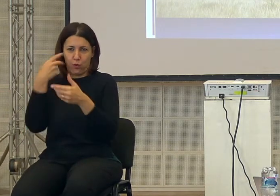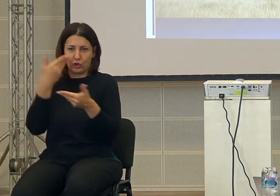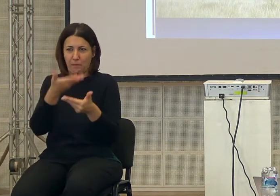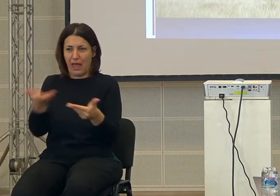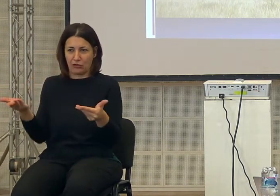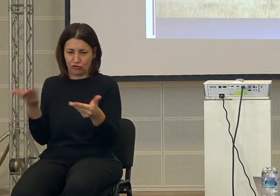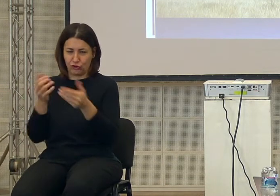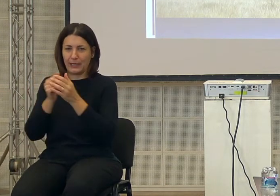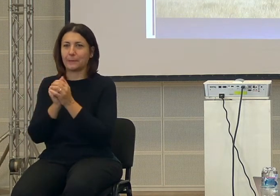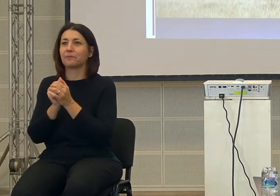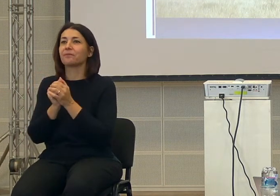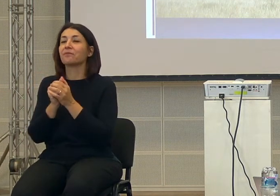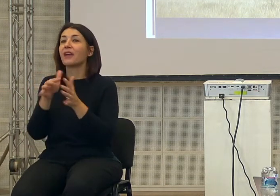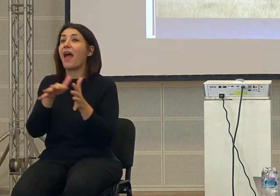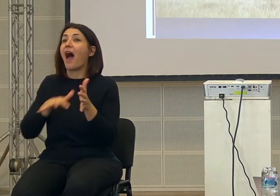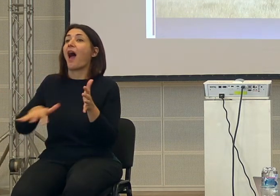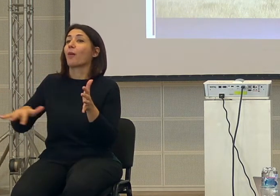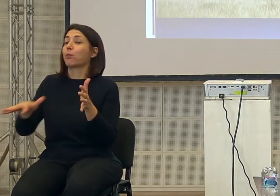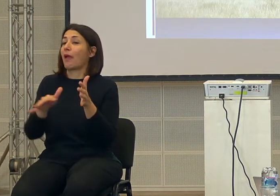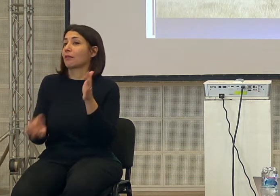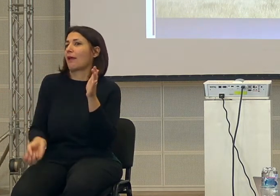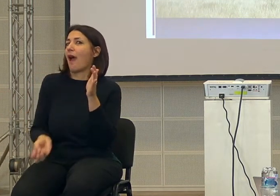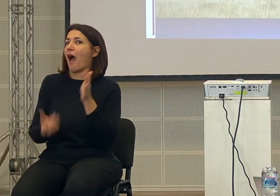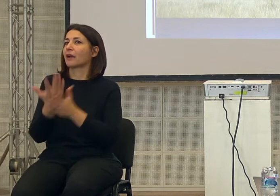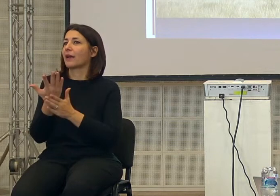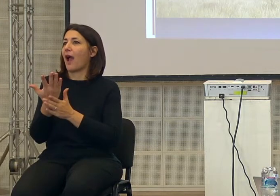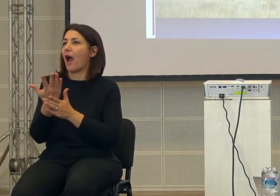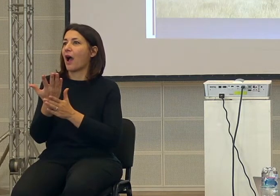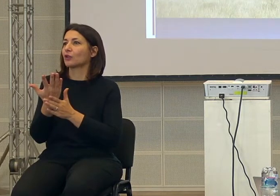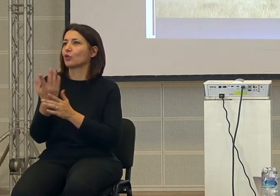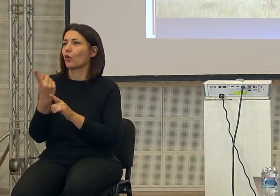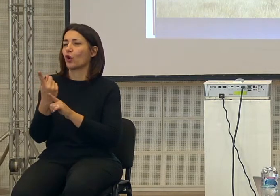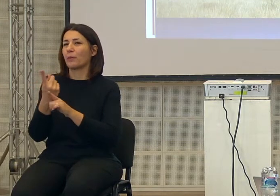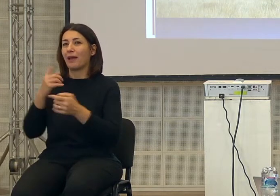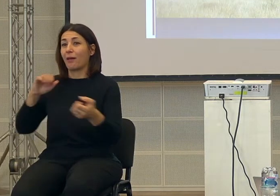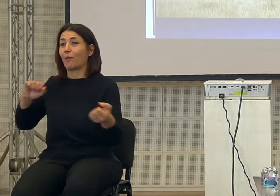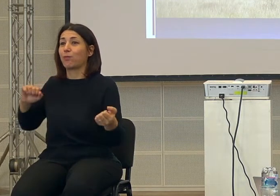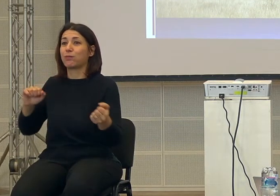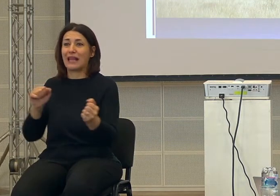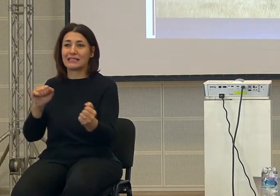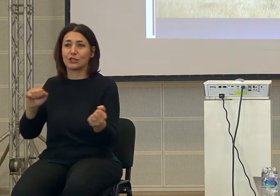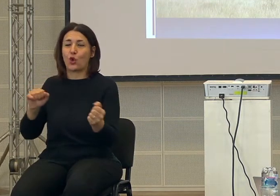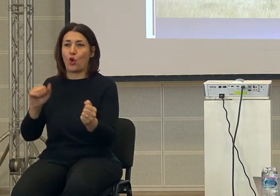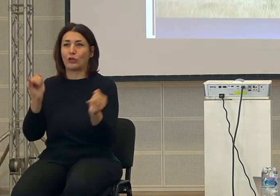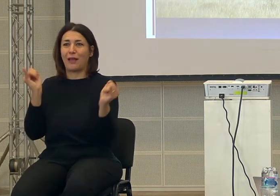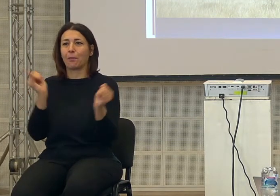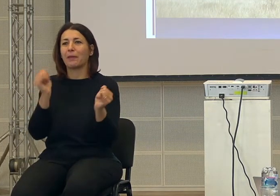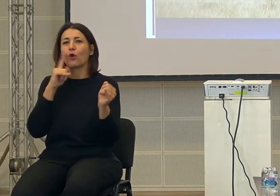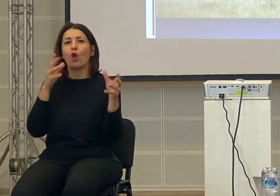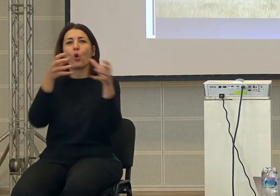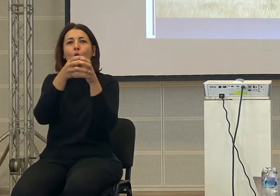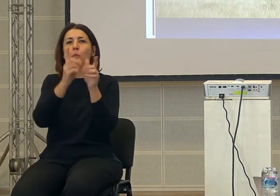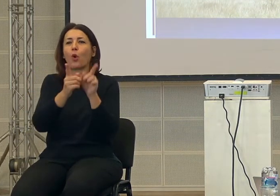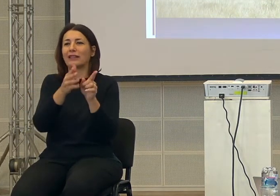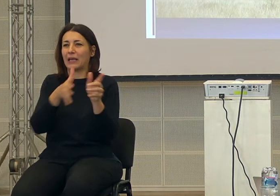Questo ambiente ha creato delle pressioni su quelle piccole tribù di nostri